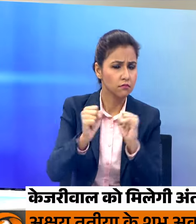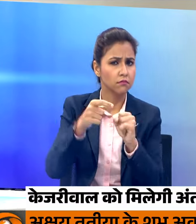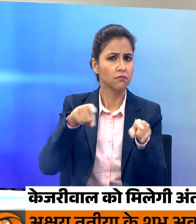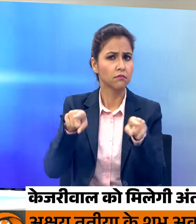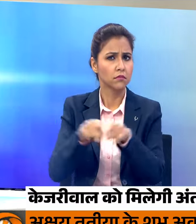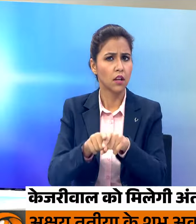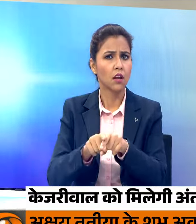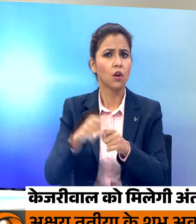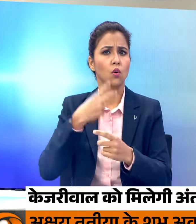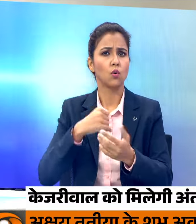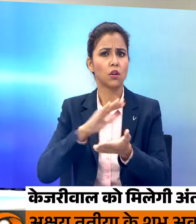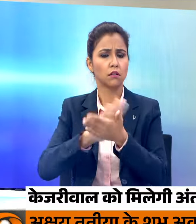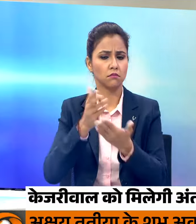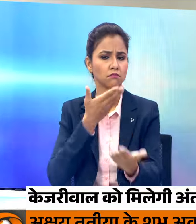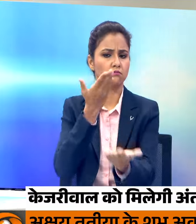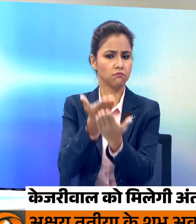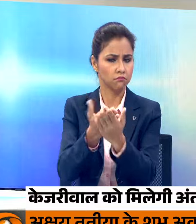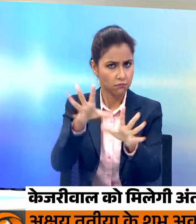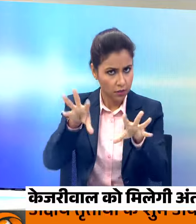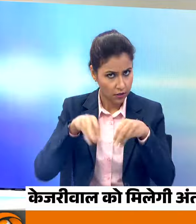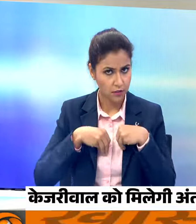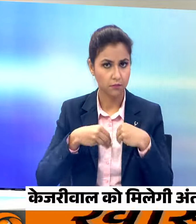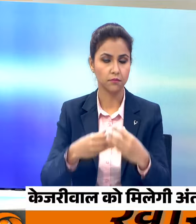कोट में हलफ नामा किया दाखिल